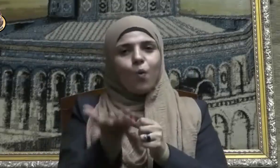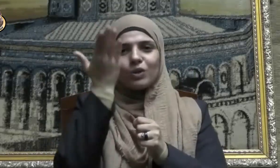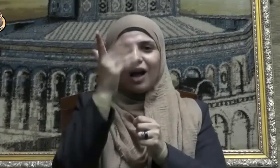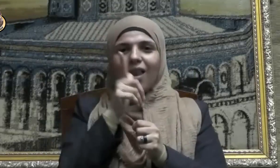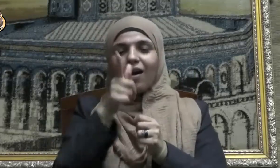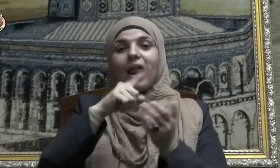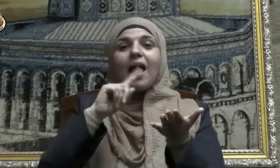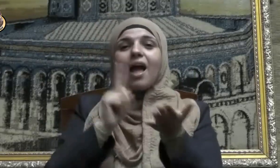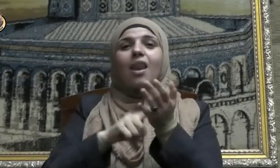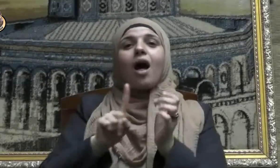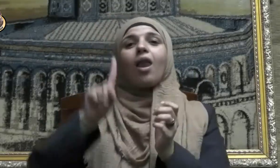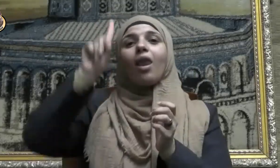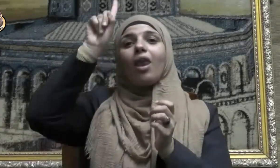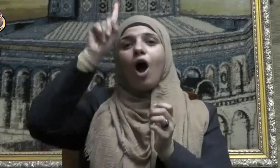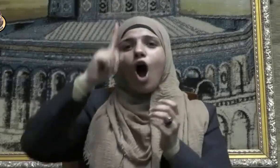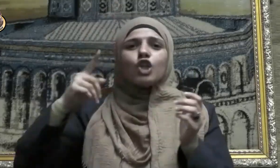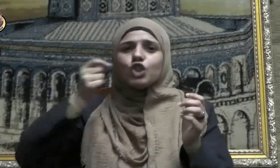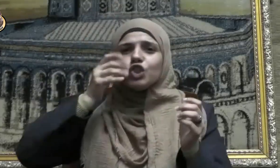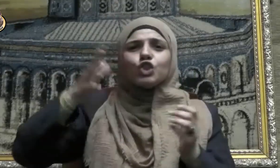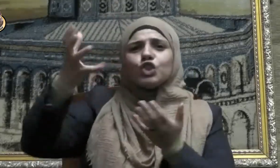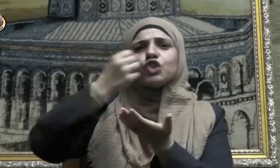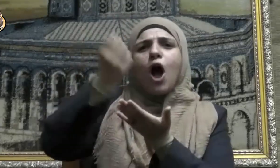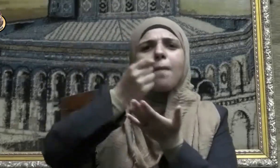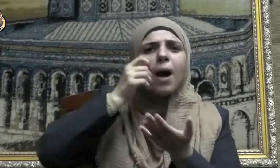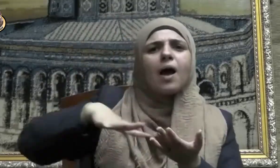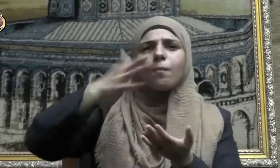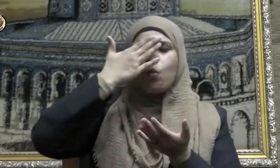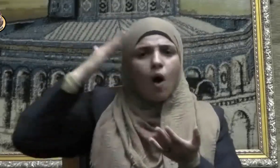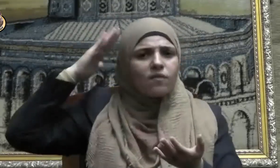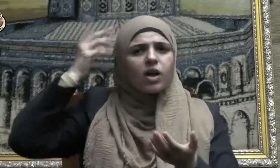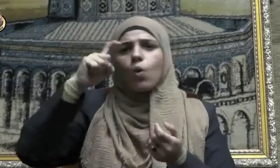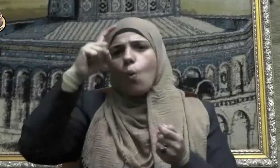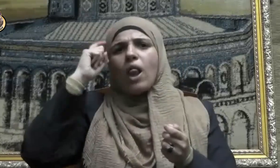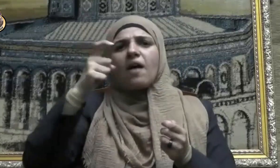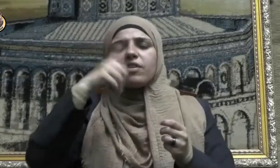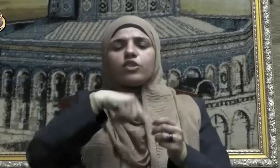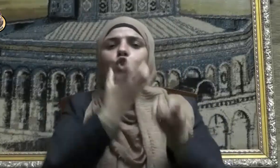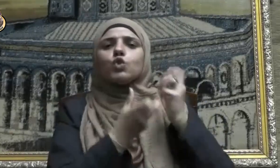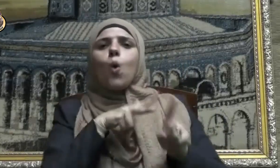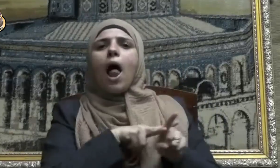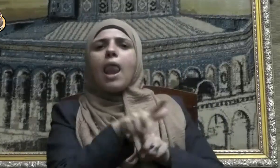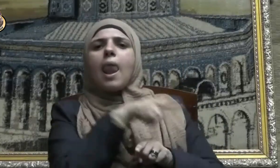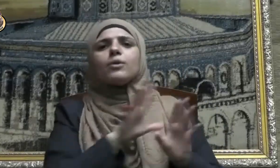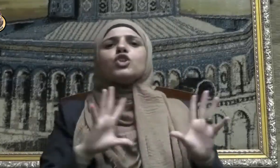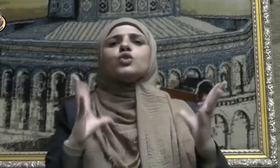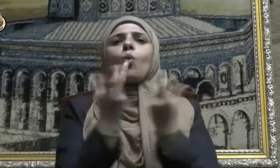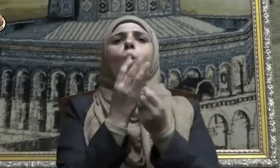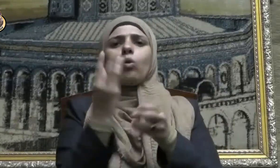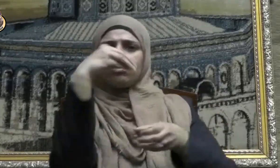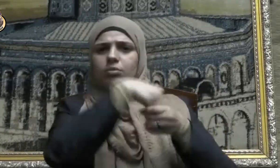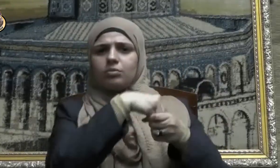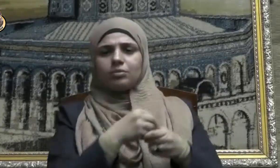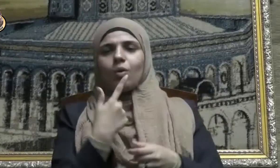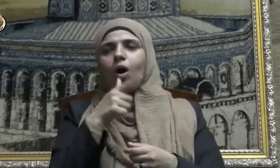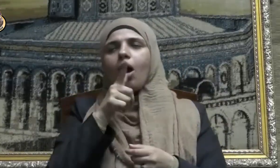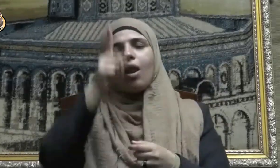الله جامع المنافقين والكافرين في جهنم جميعا ويقول سبحانه